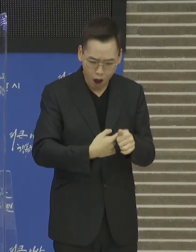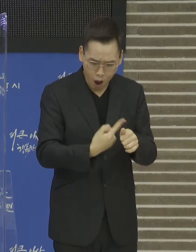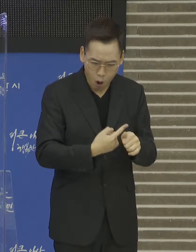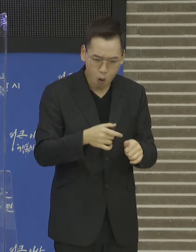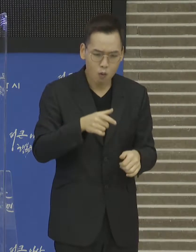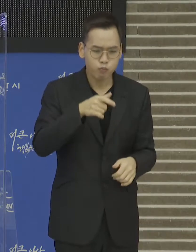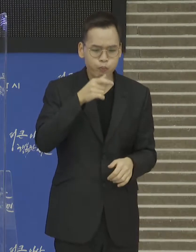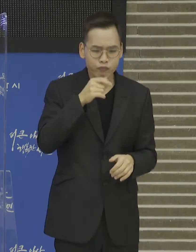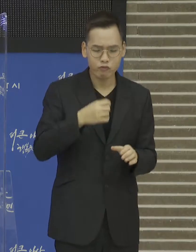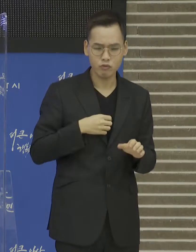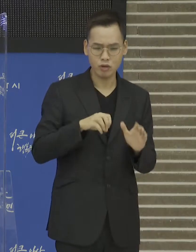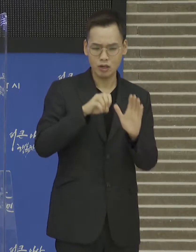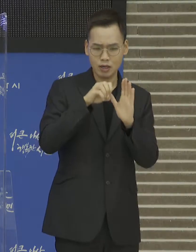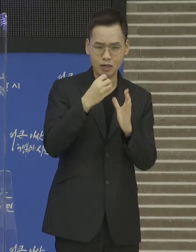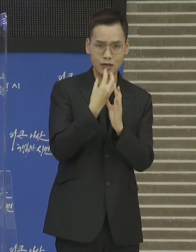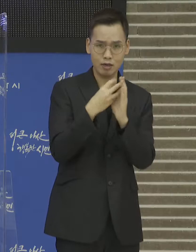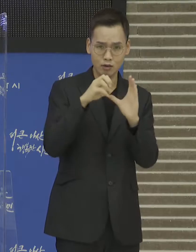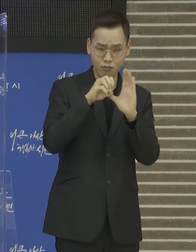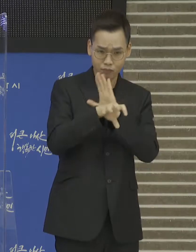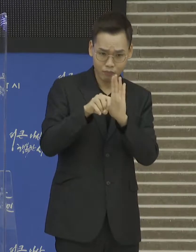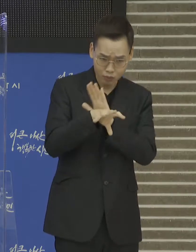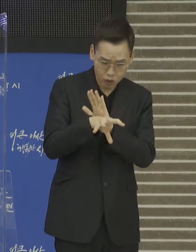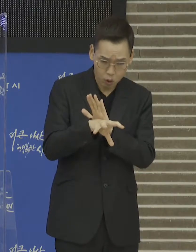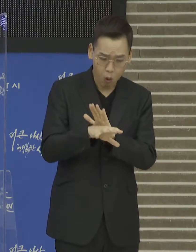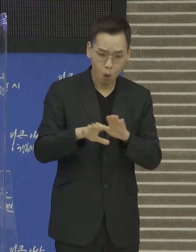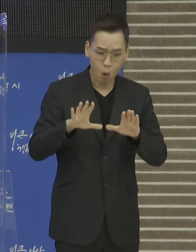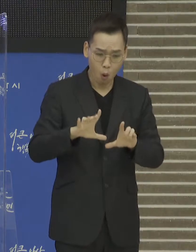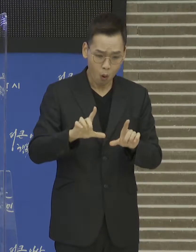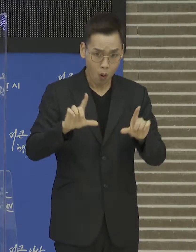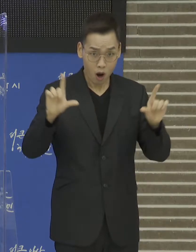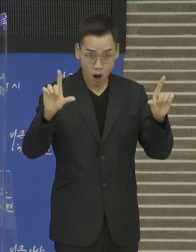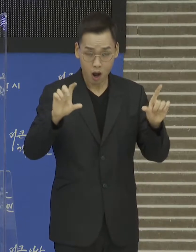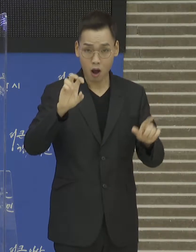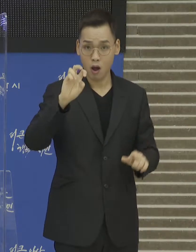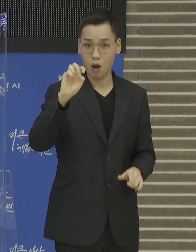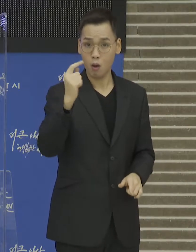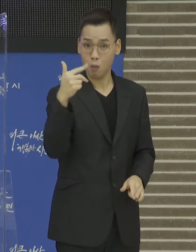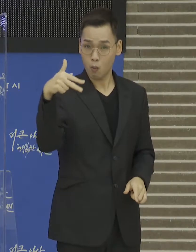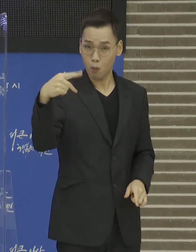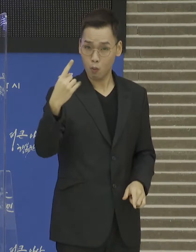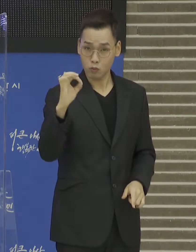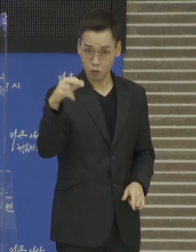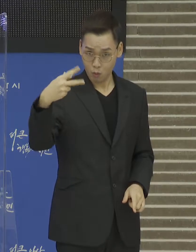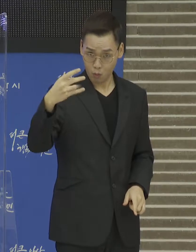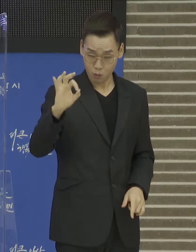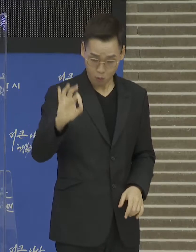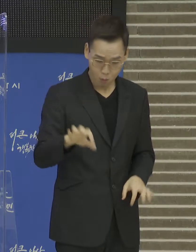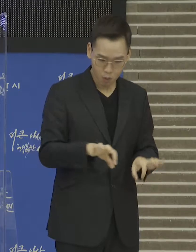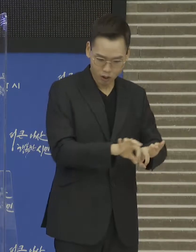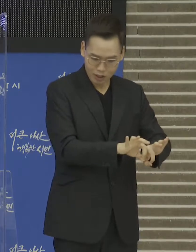사업으로 금년도에는 모종동 1원 노후 상수도관 8킬로 구간을 교체하고